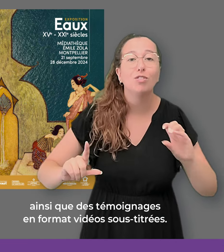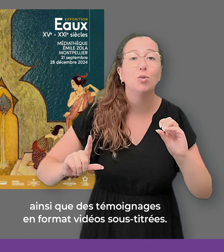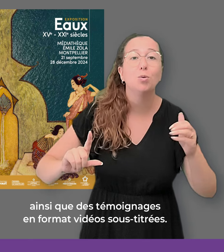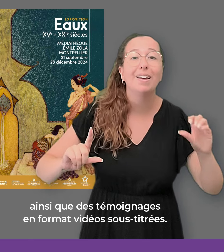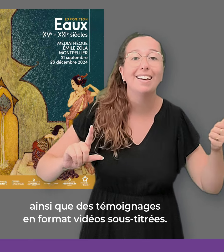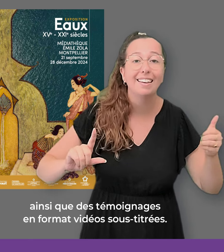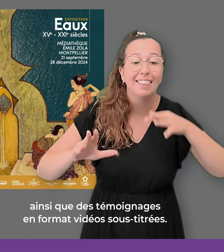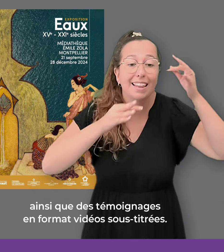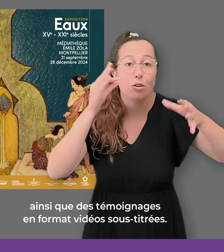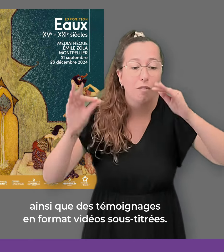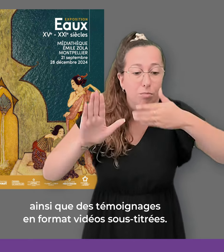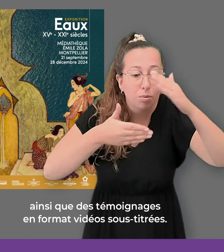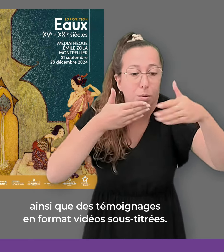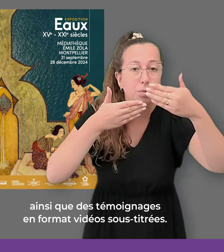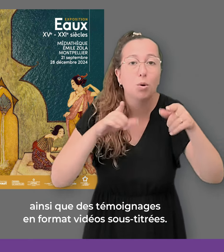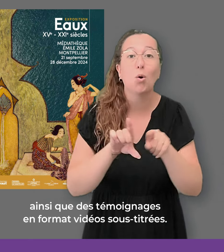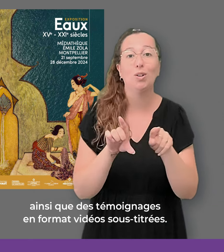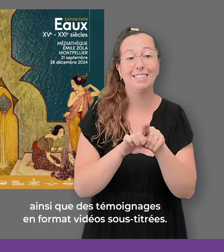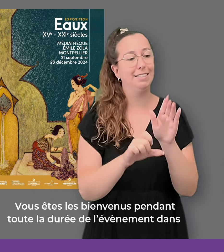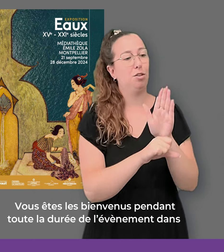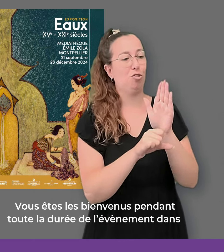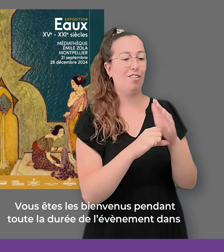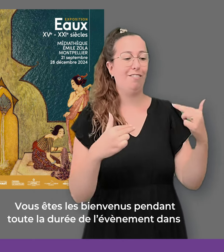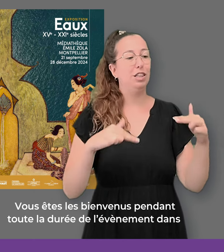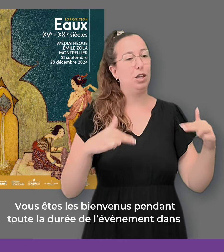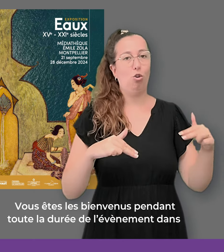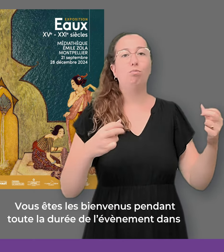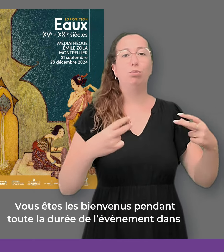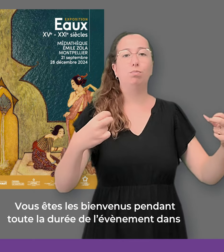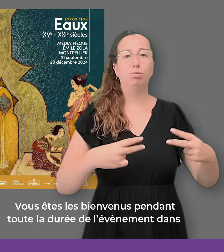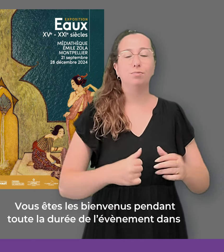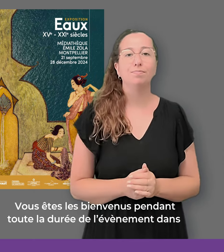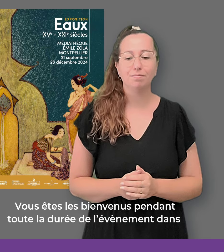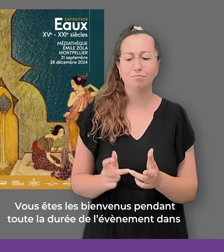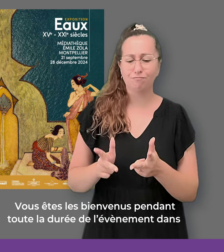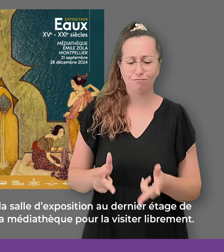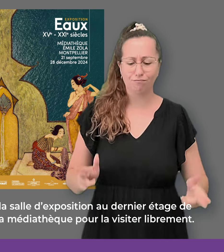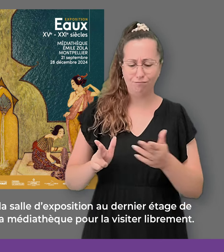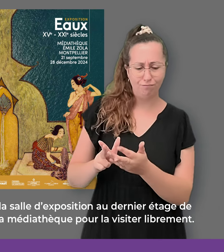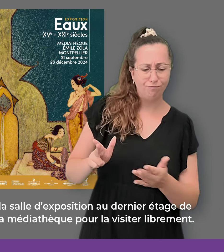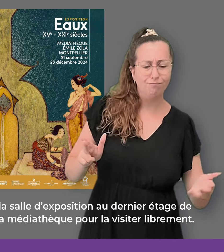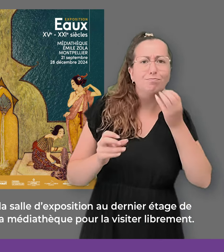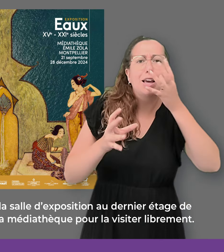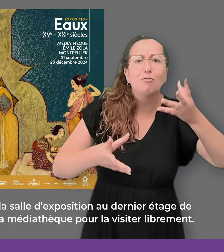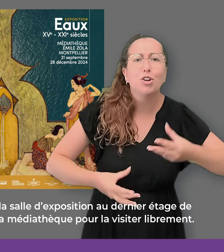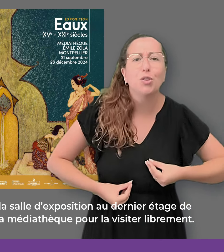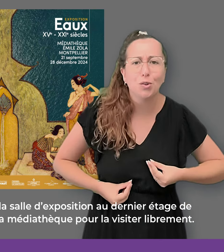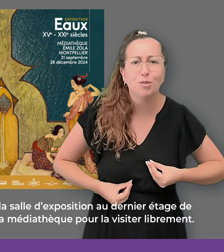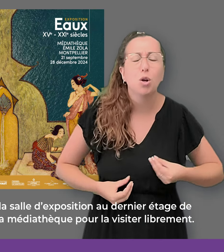témoignages en format vidéo sous-titré. Vous êtes les bienvenus pendant toute la durée de l'événement dans la salle d'exposition au dernier étage de la